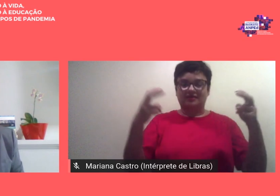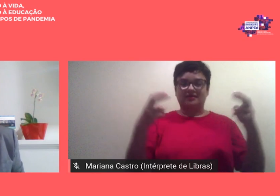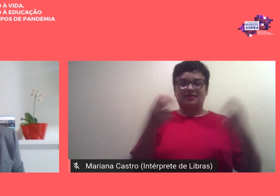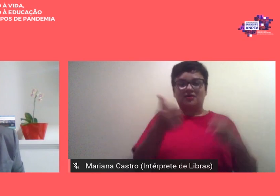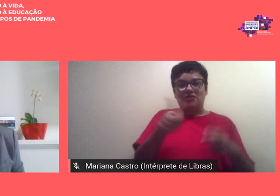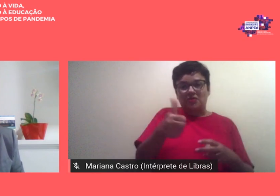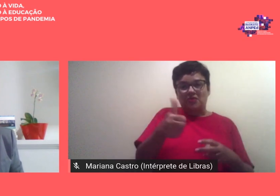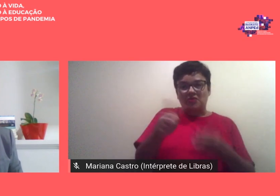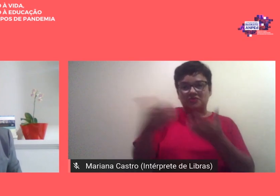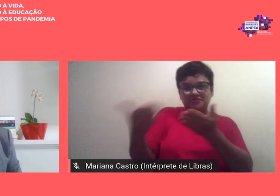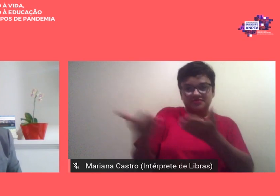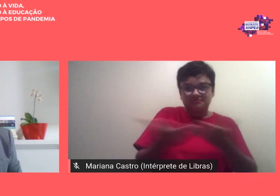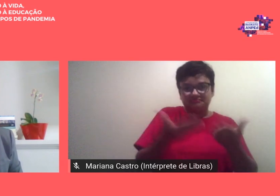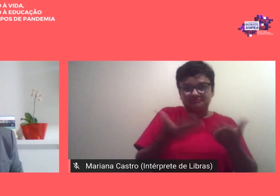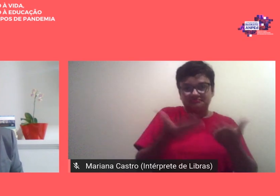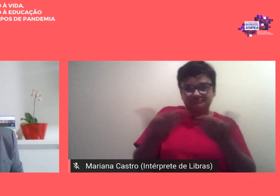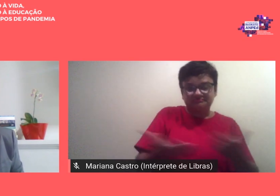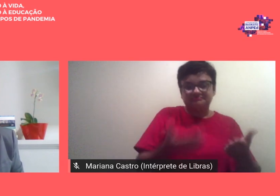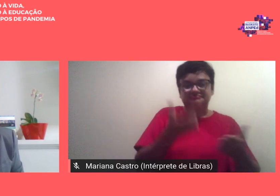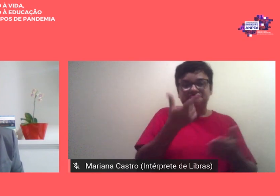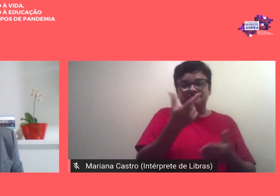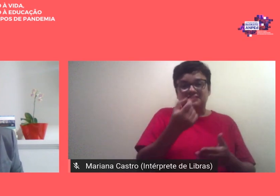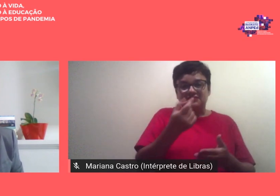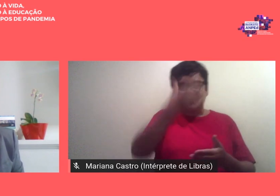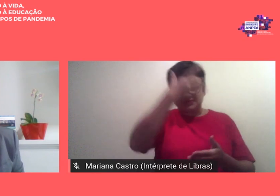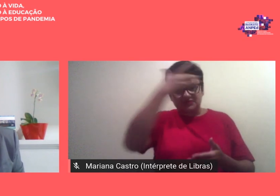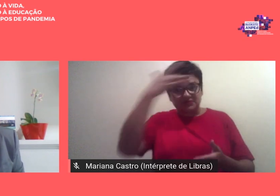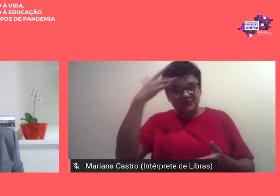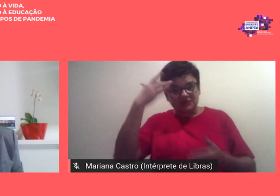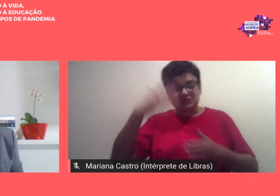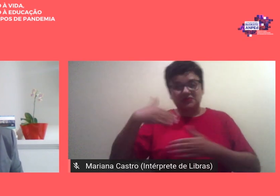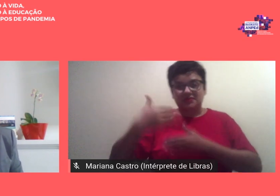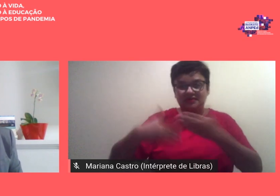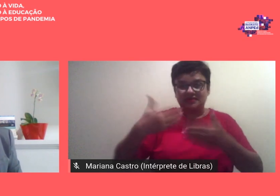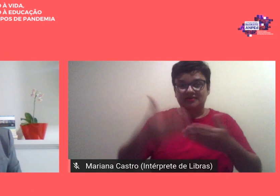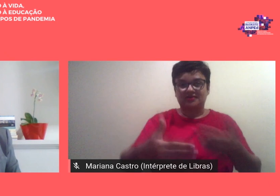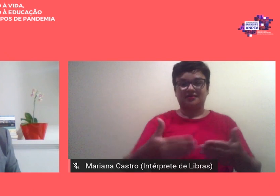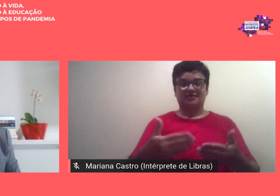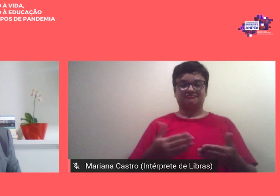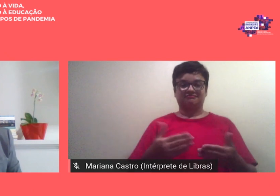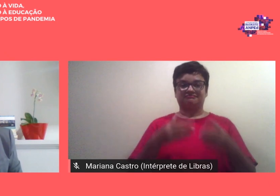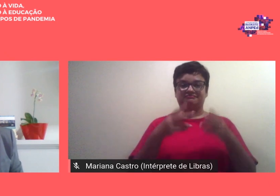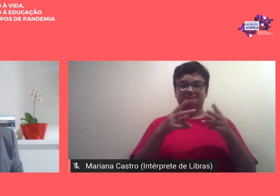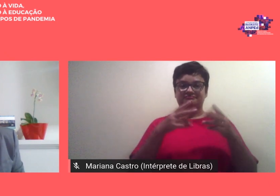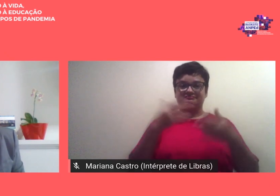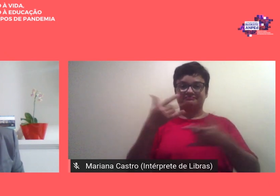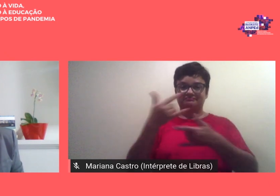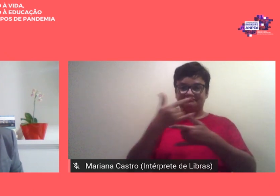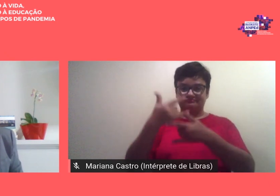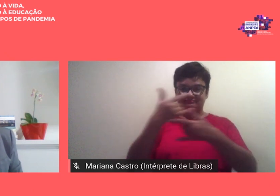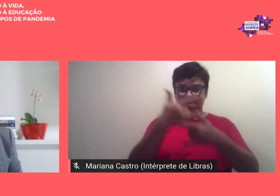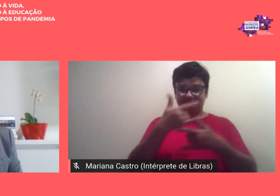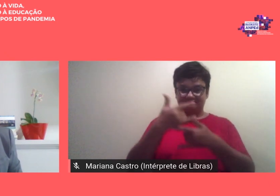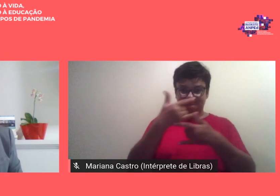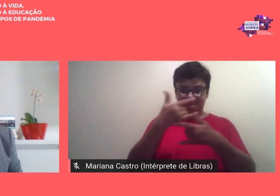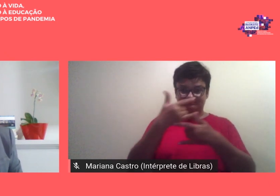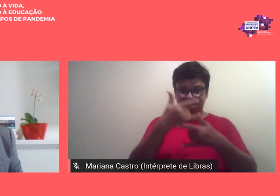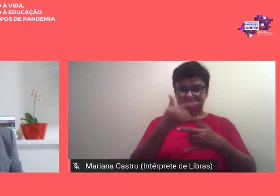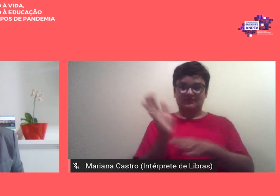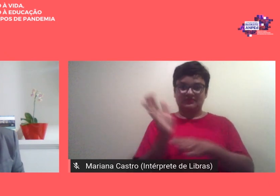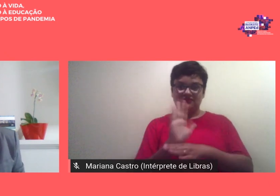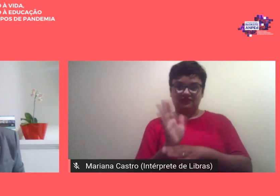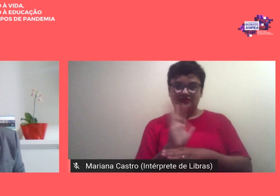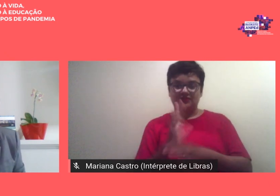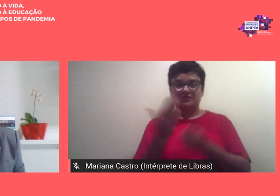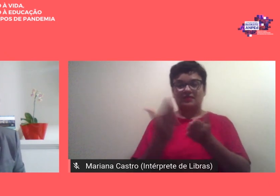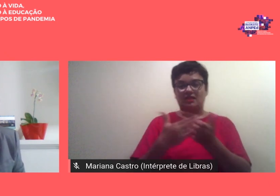convidados as 20 pessoas que produziram os curtas que foram exibidos os lançamentos de livros